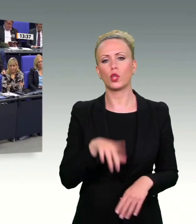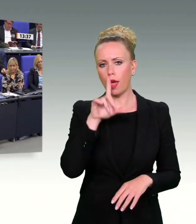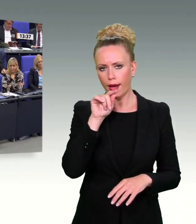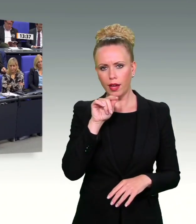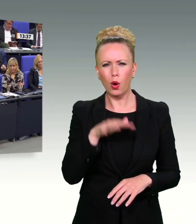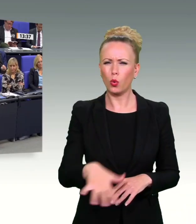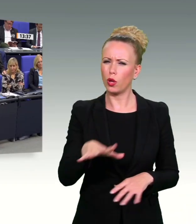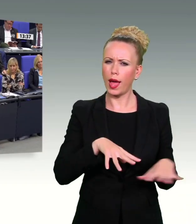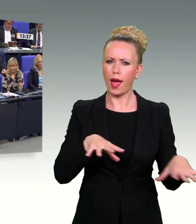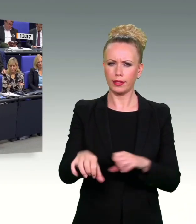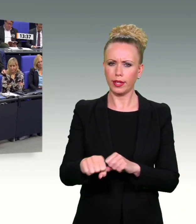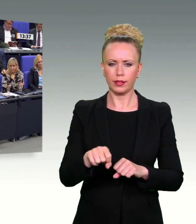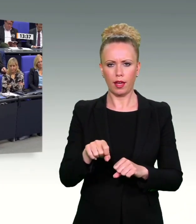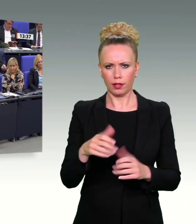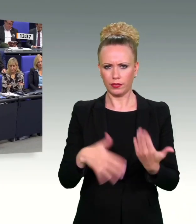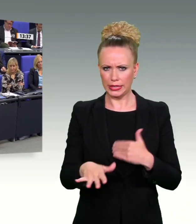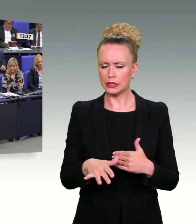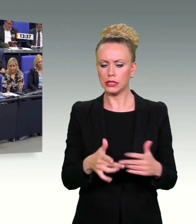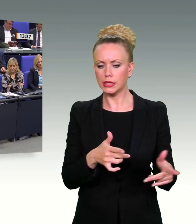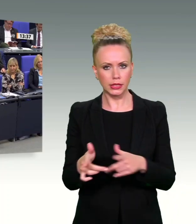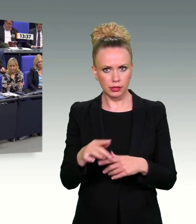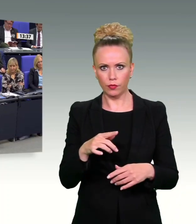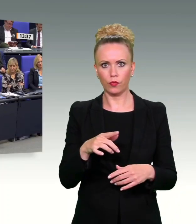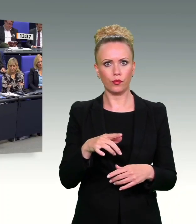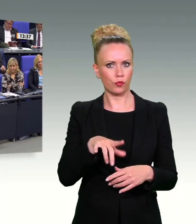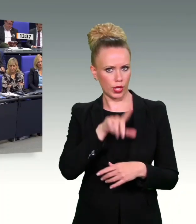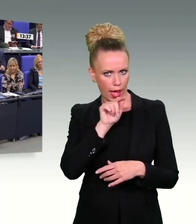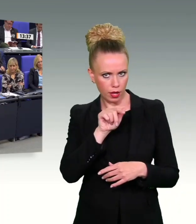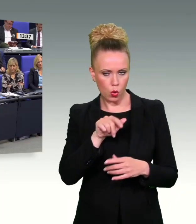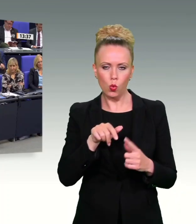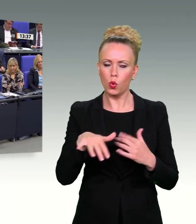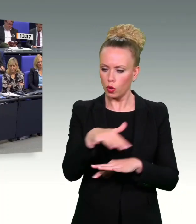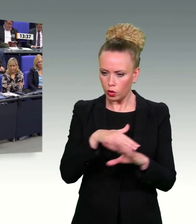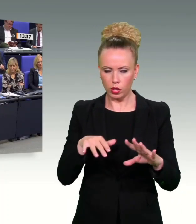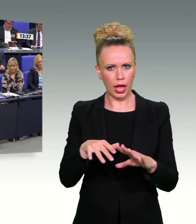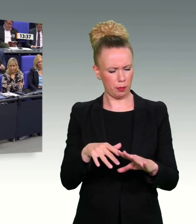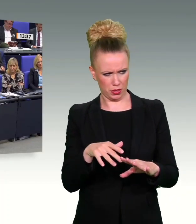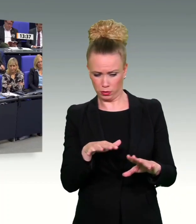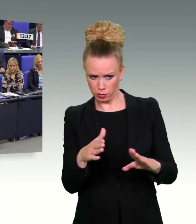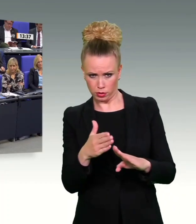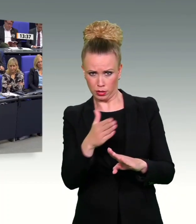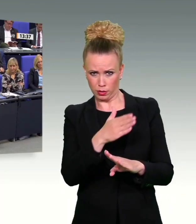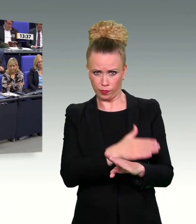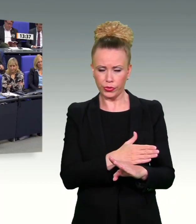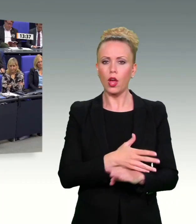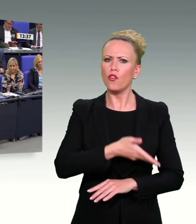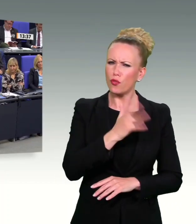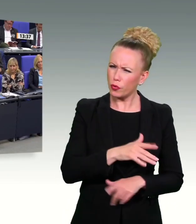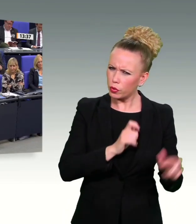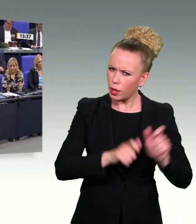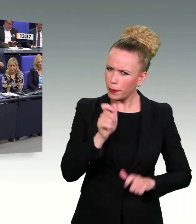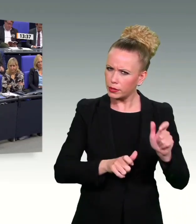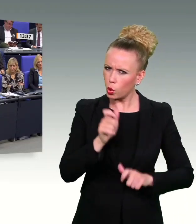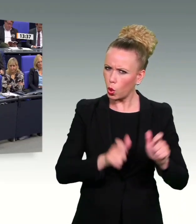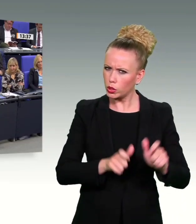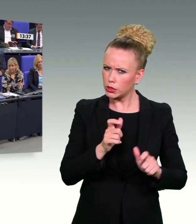von einem Attentäter von Hanau, wo auch nicht nachvollzogen werden konnte, welche 500 Personen auf seiner Homepage war, bevor er die Tat begangen hat,